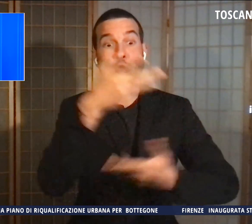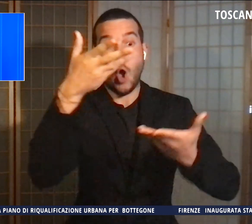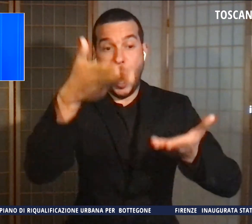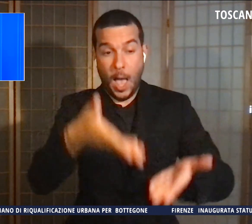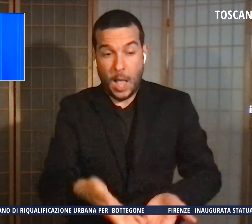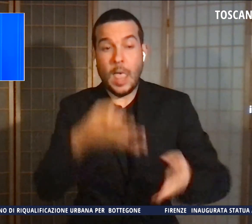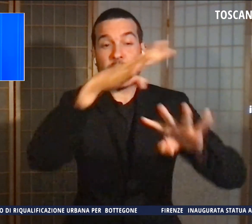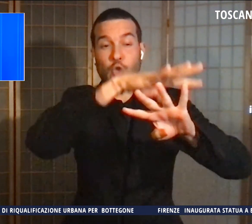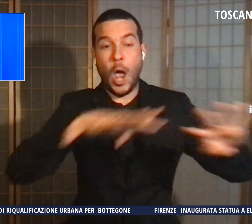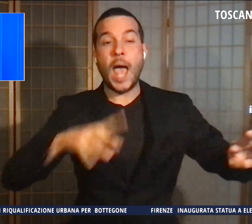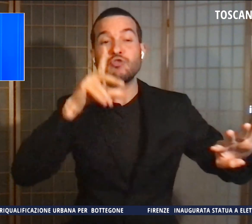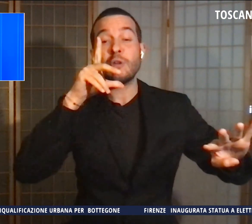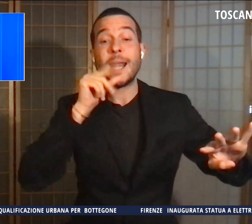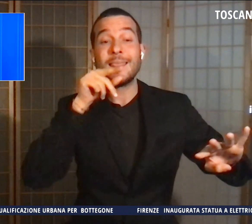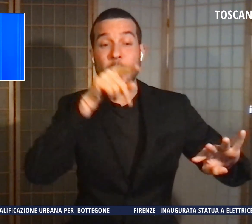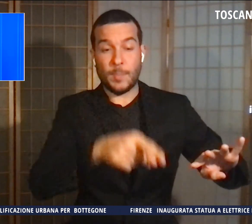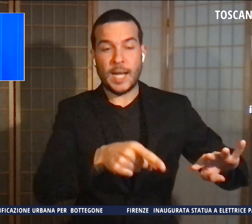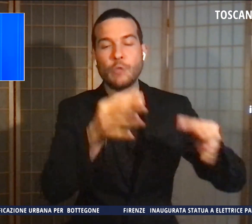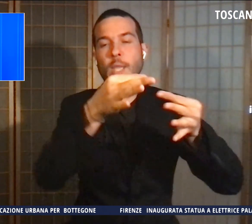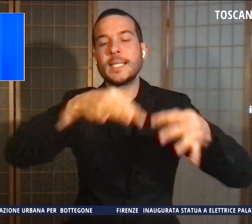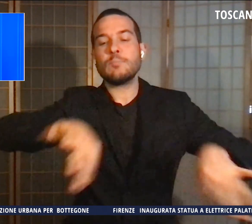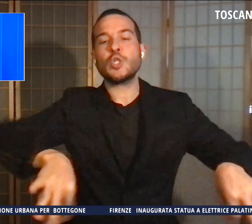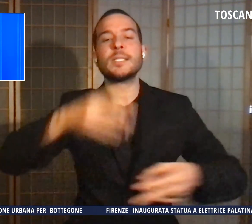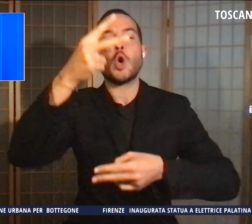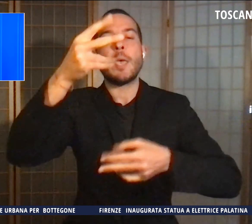Prato a disposizione della magistratura.